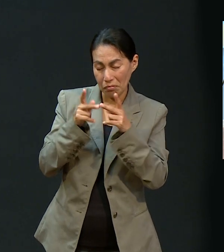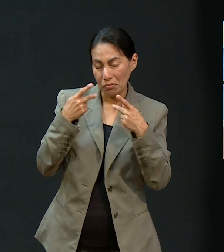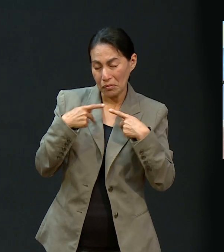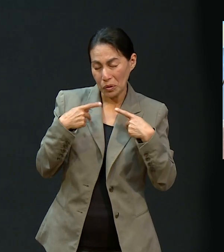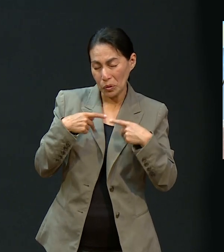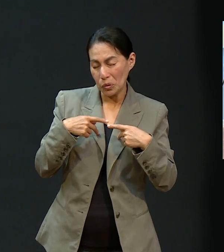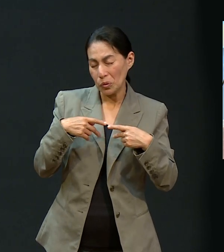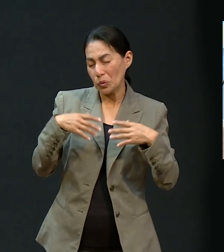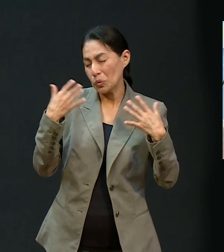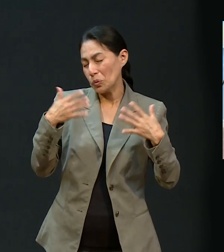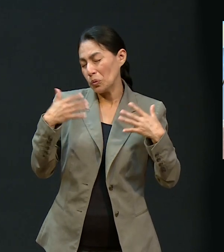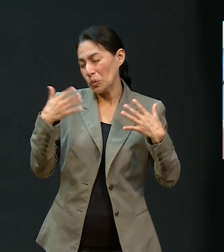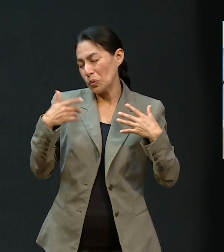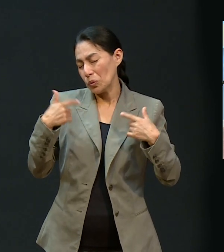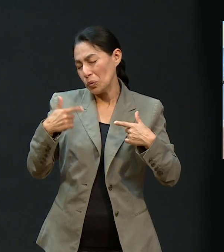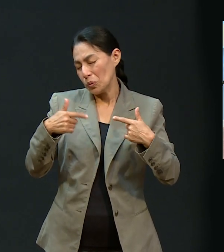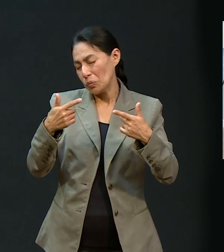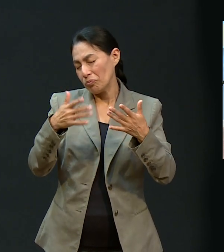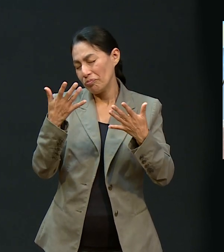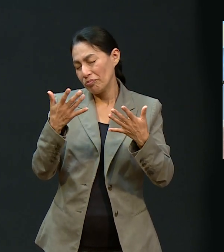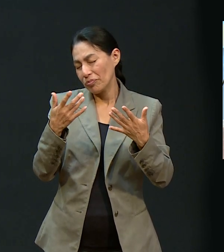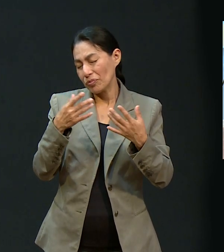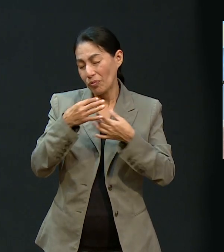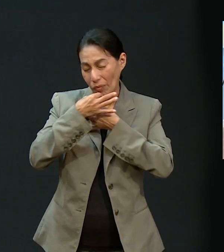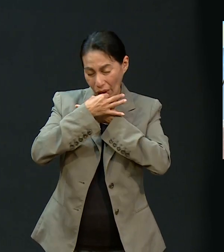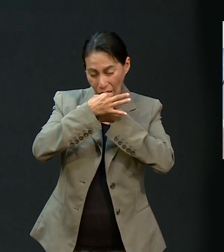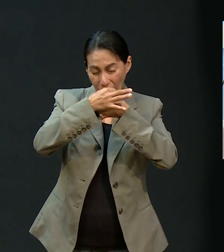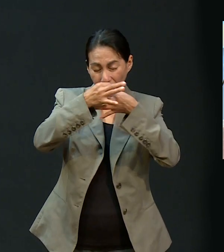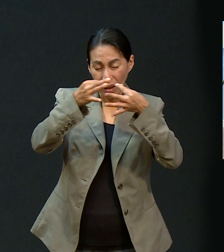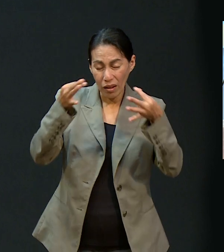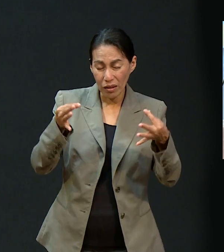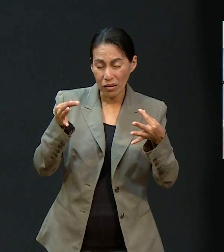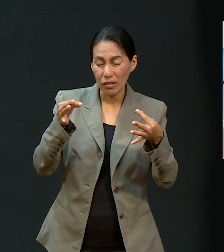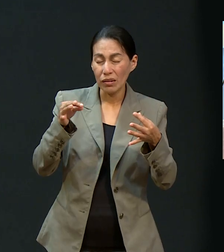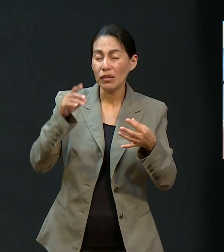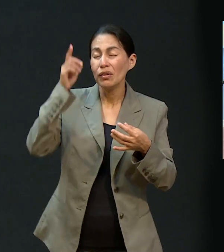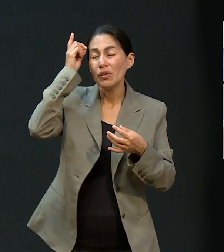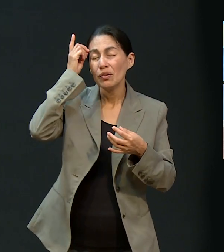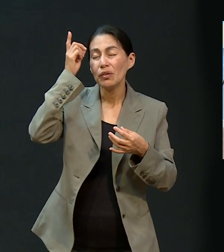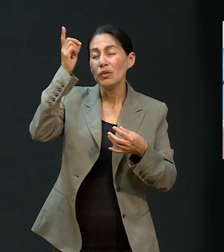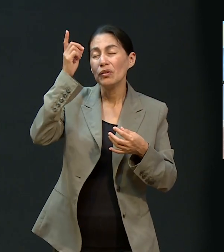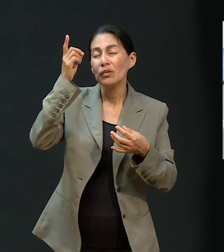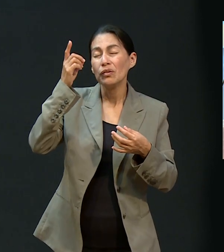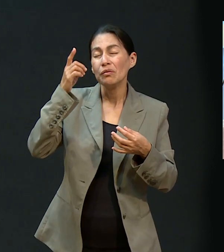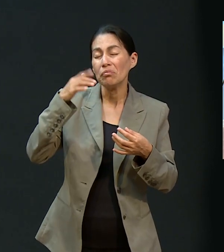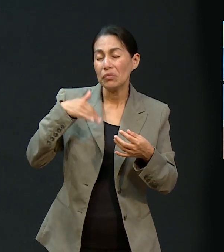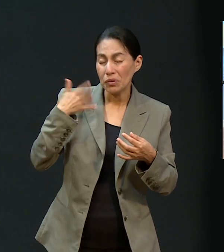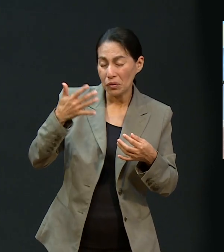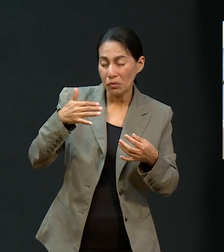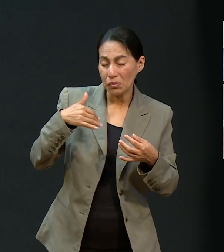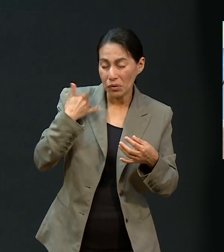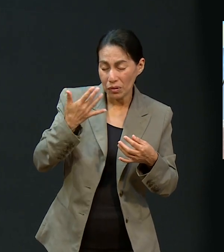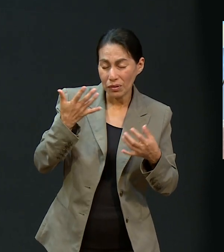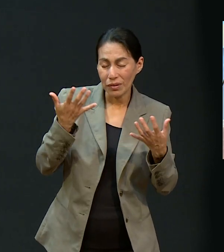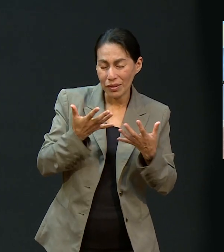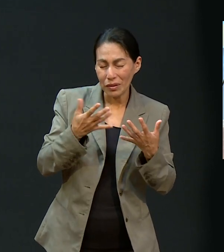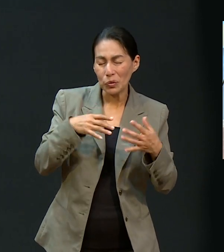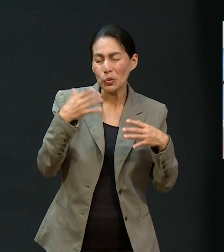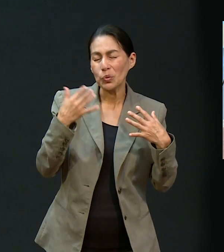contar, estoy segura que muchos tienen algo que contarle al mundo de las grandes maravillas que has hecho en ellos.